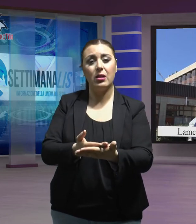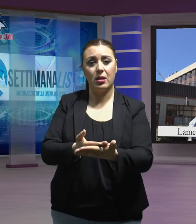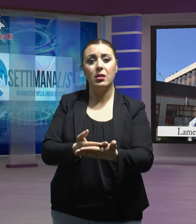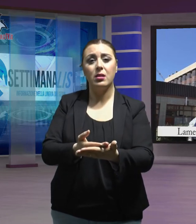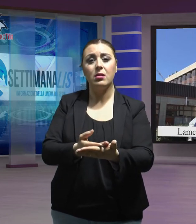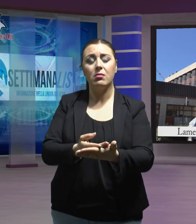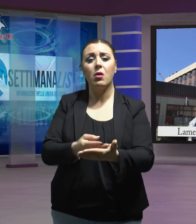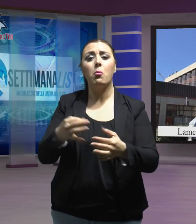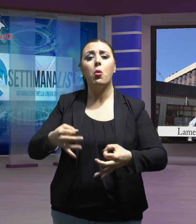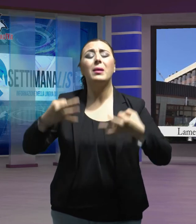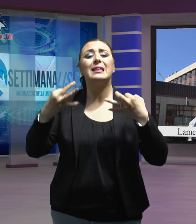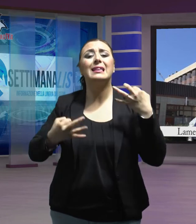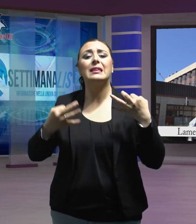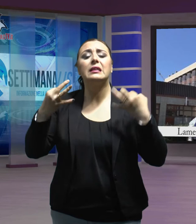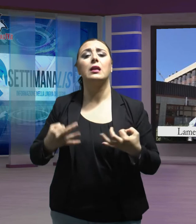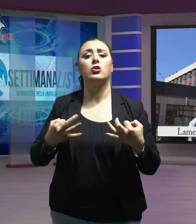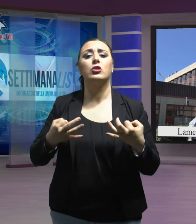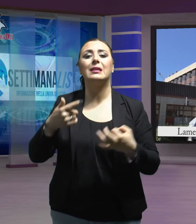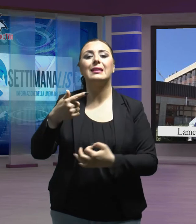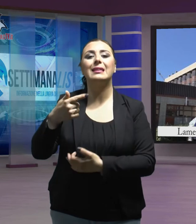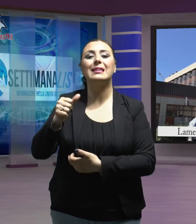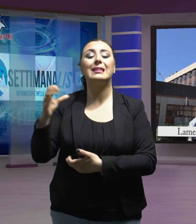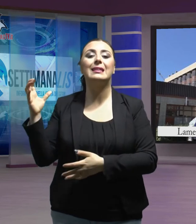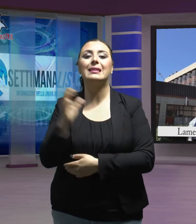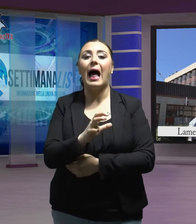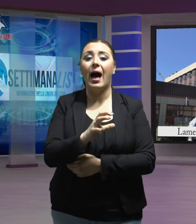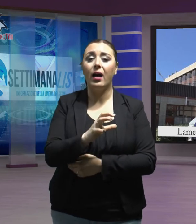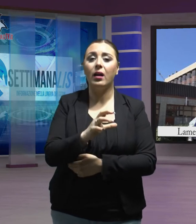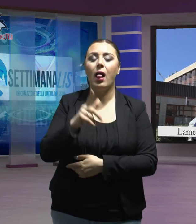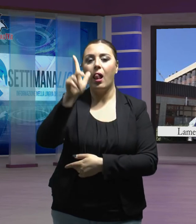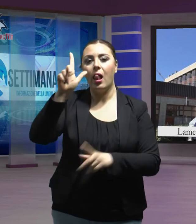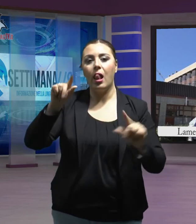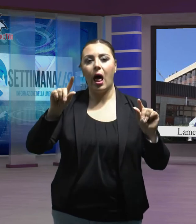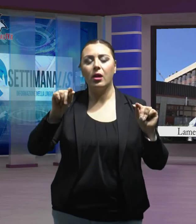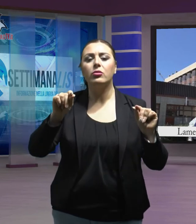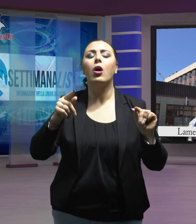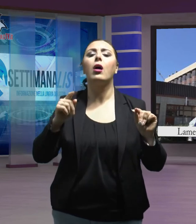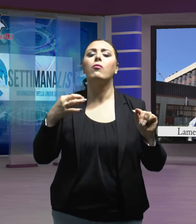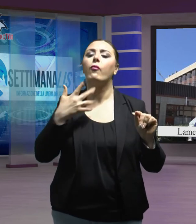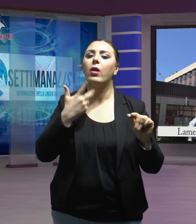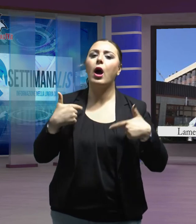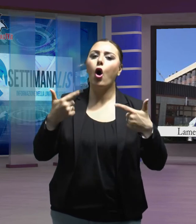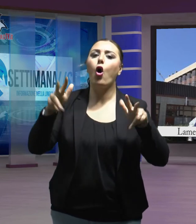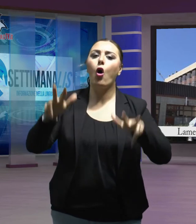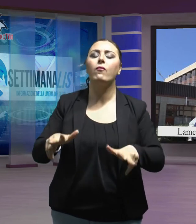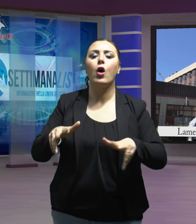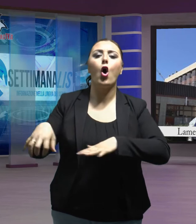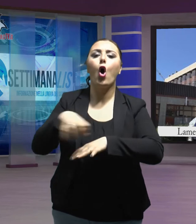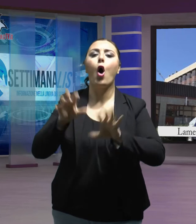decisione del Tar del Lazio, confermando dunque il commissariamento già